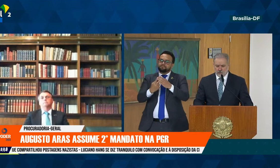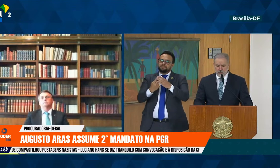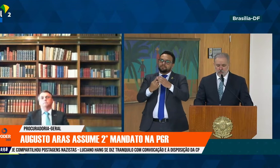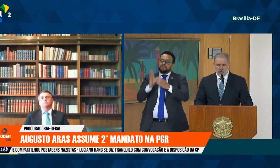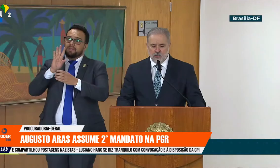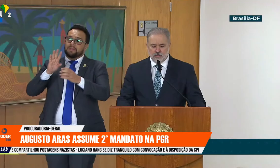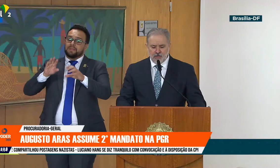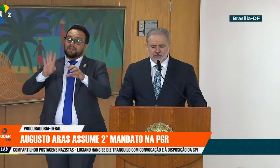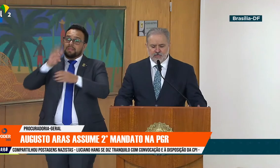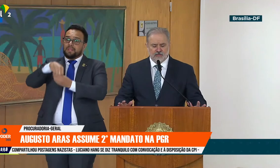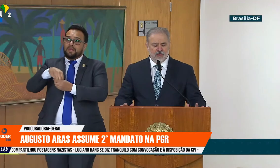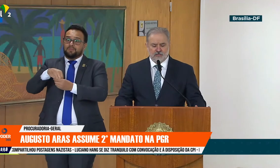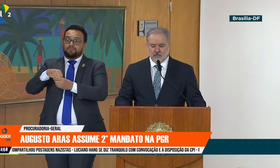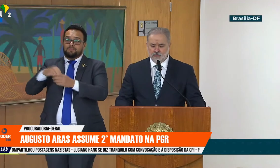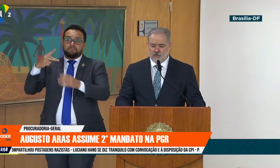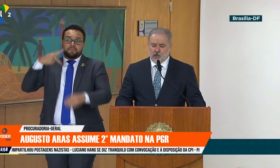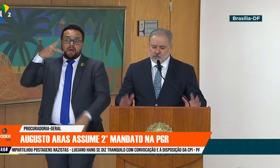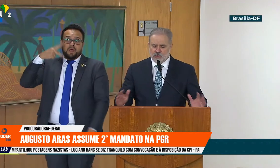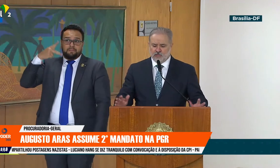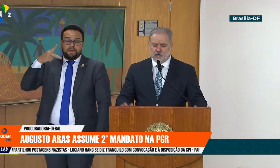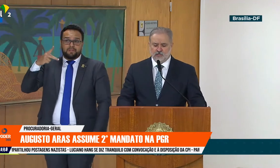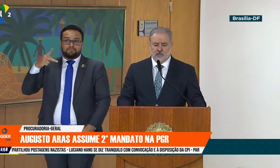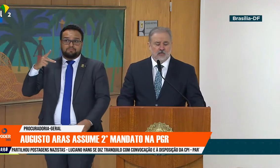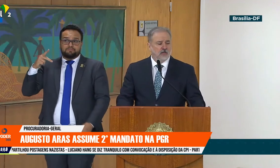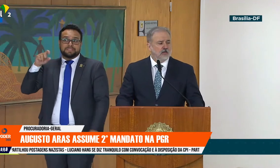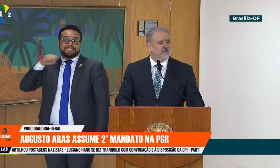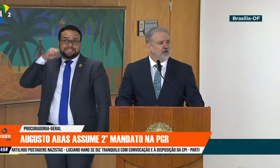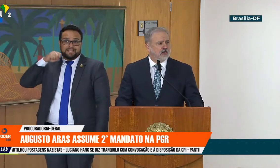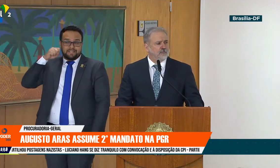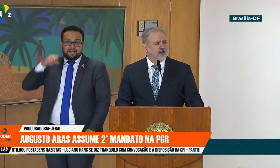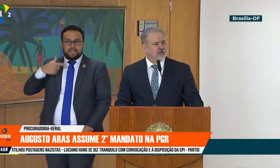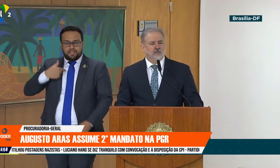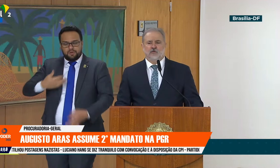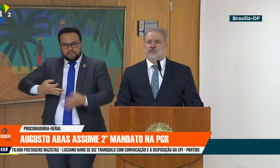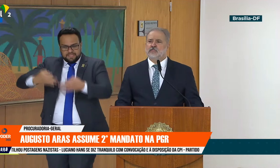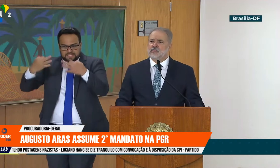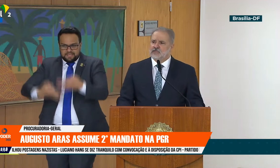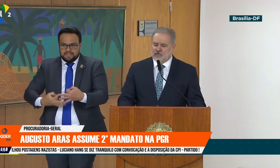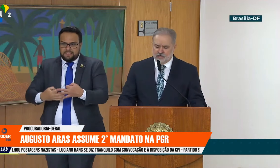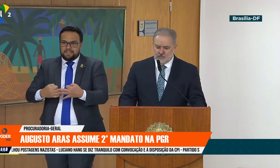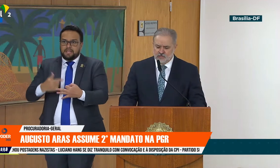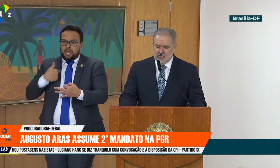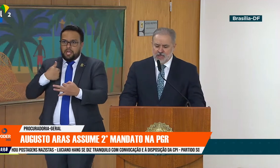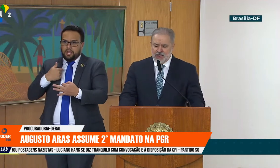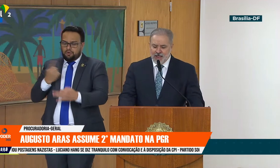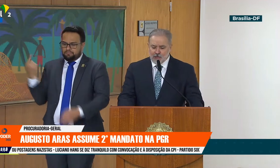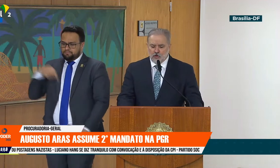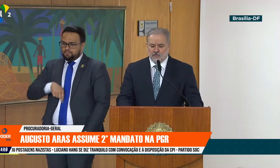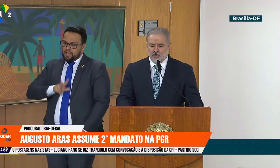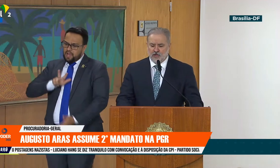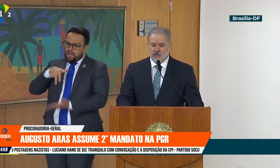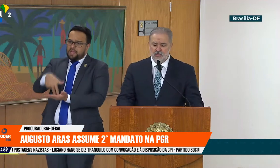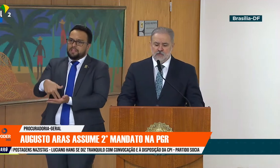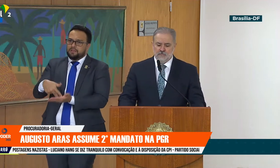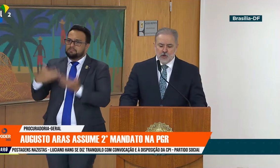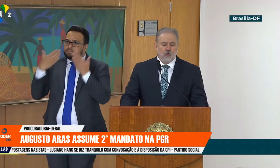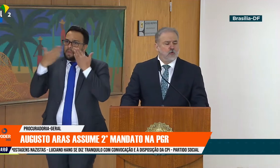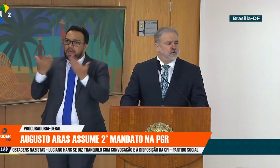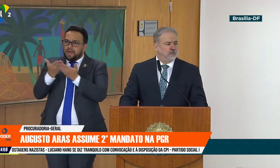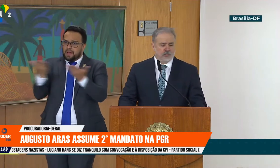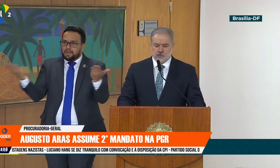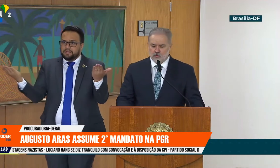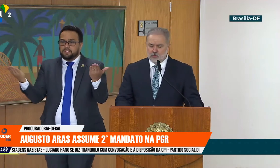Parlamento. Tenha certeza, tenham certeza, que eu venho aqui, perante V. Exª, renovar